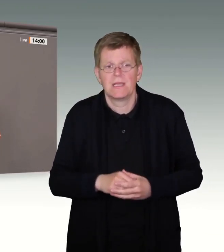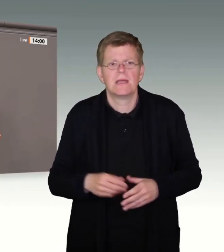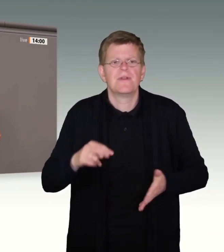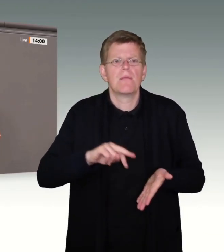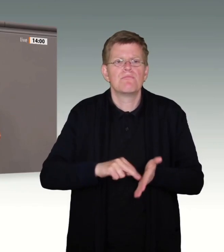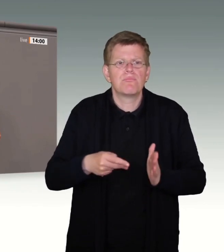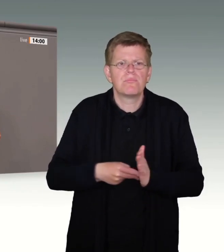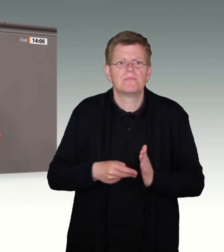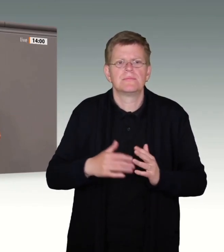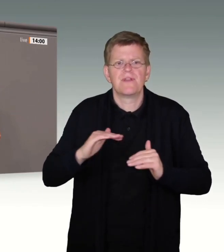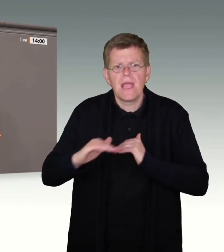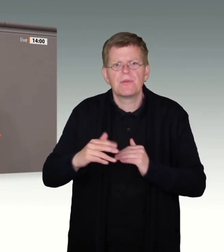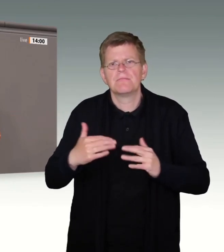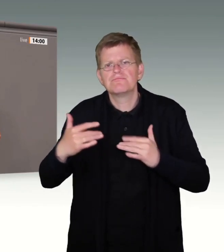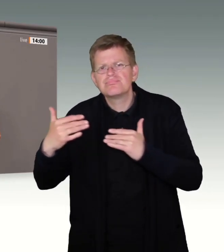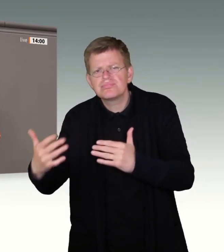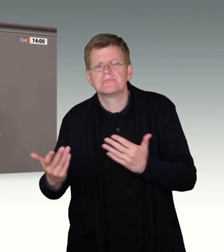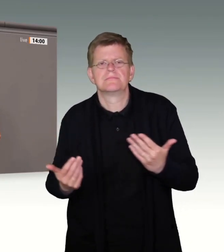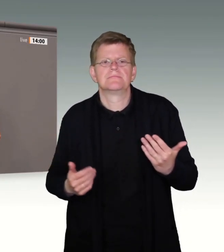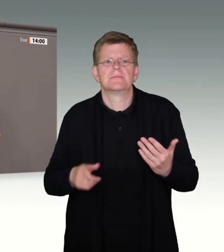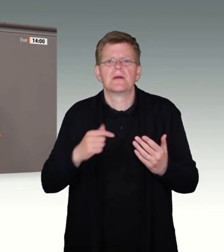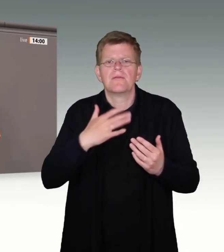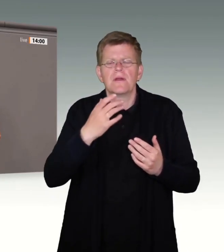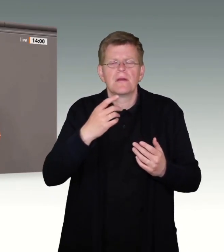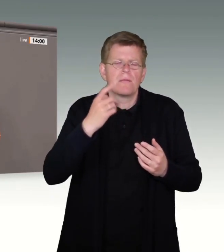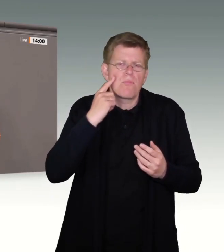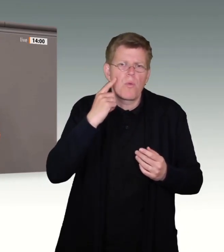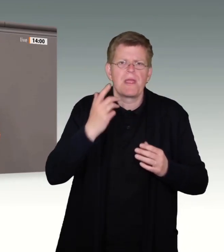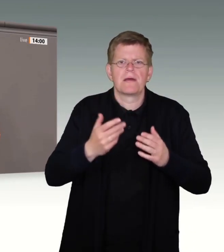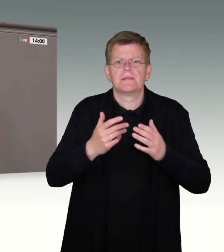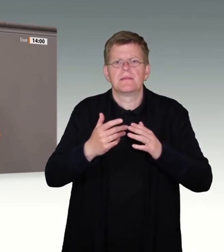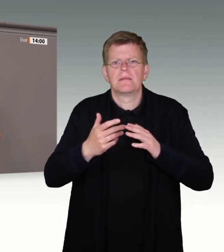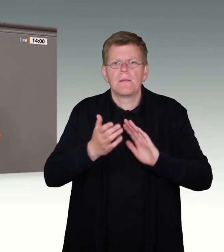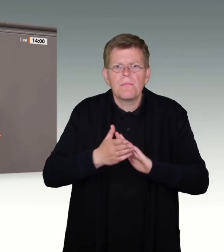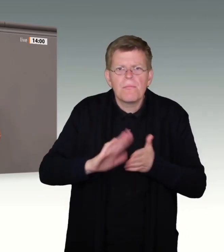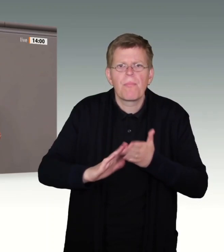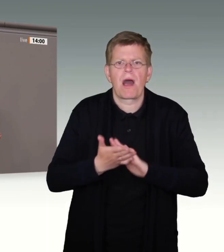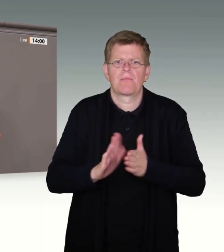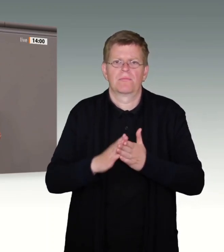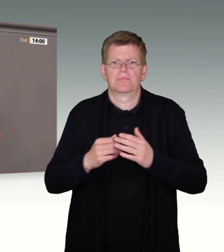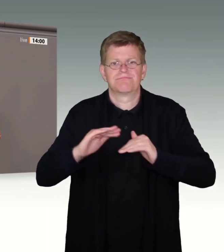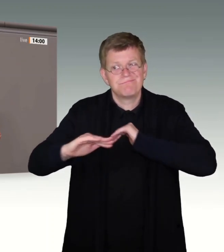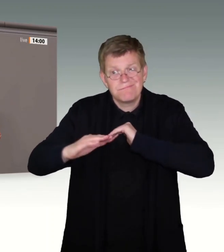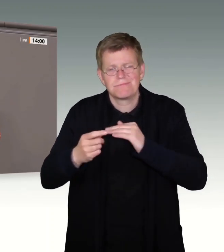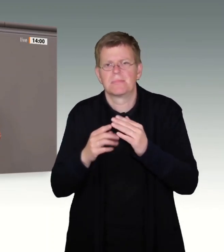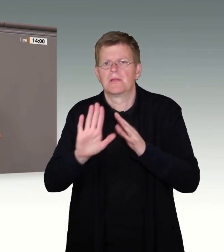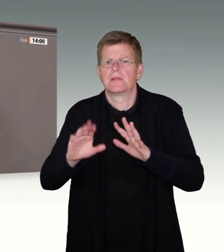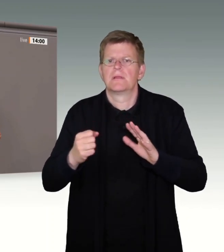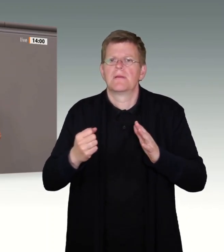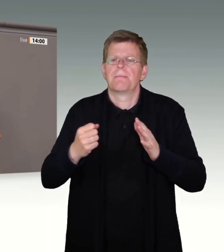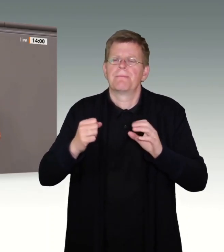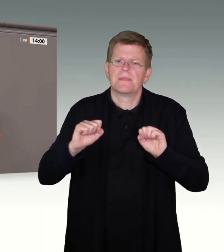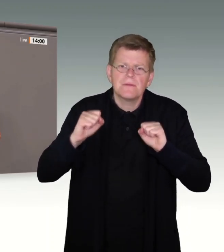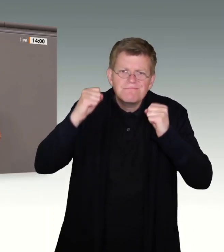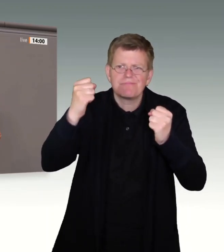Regelungen für betroffene Menschen suchen und umsetzen, so wichtig bleibt das Engagement der Menschen vor Ort. Ob